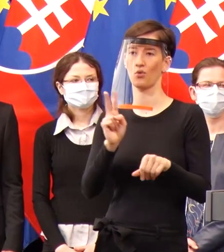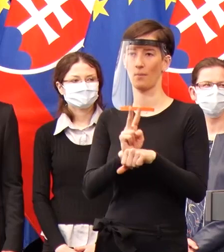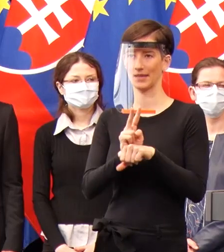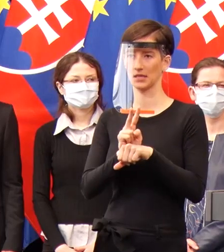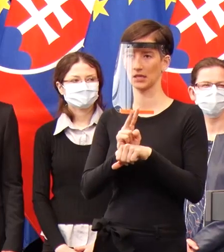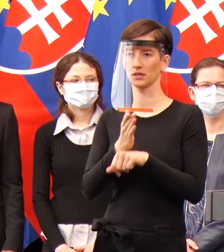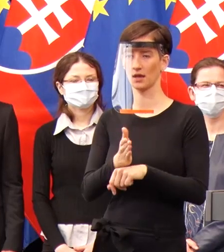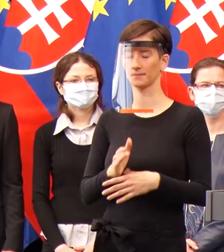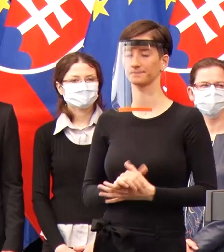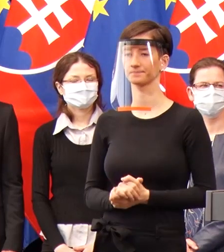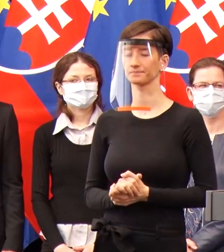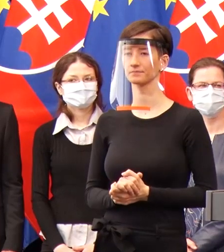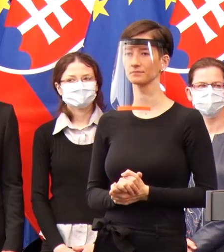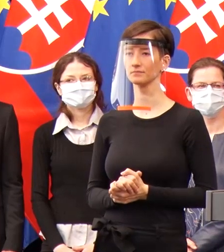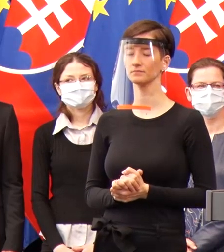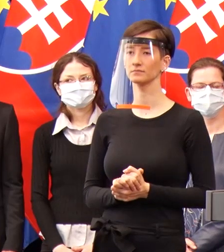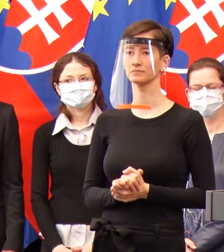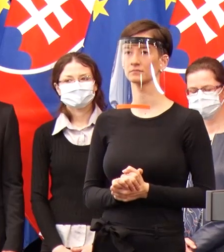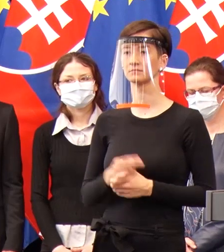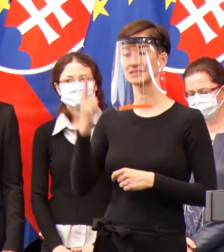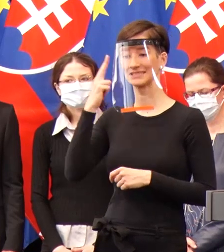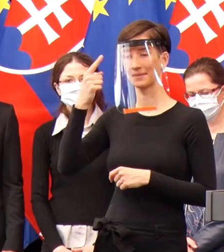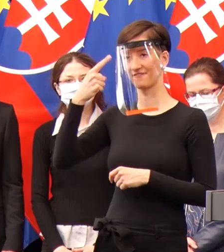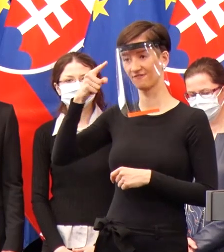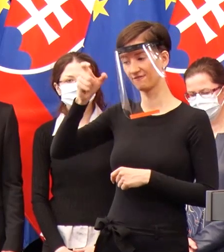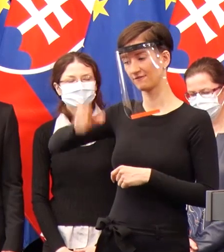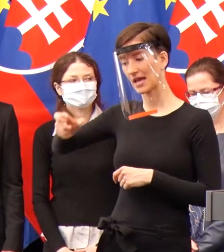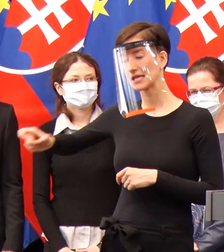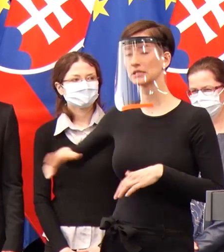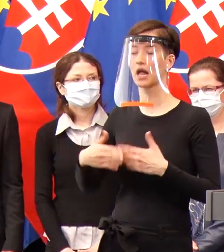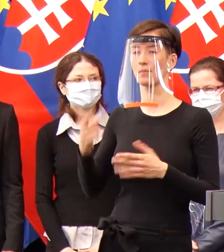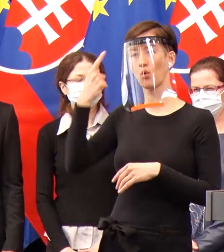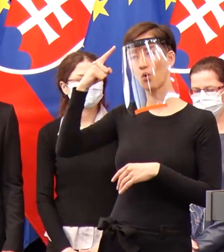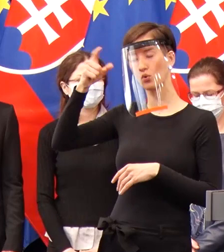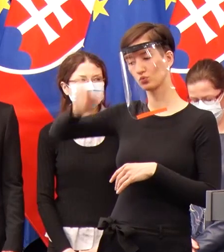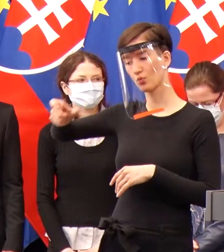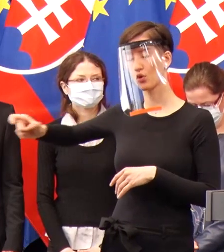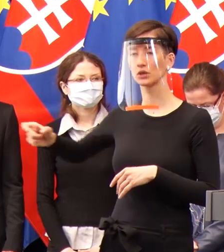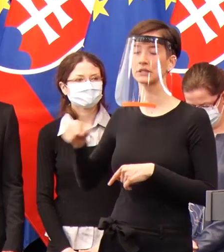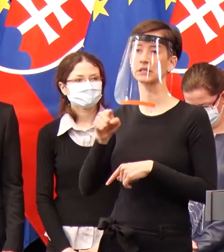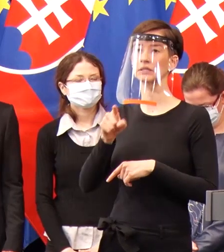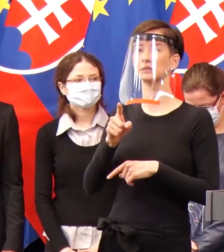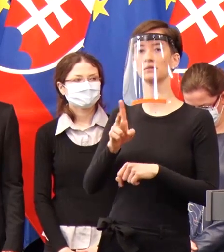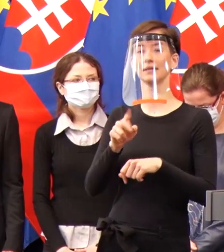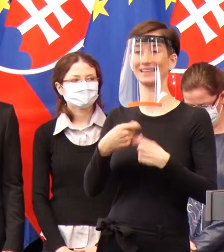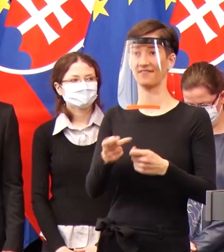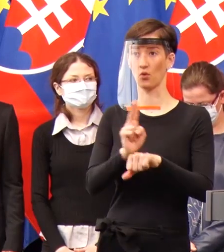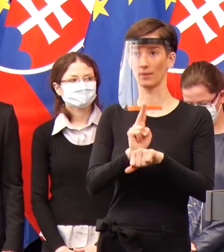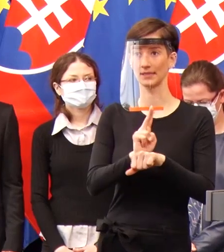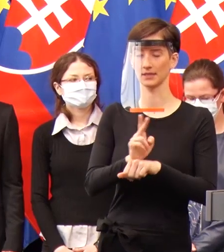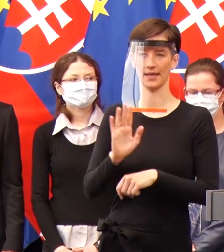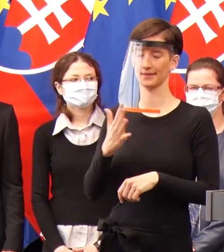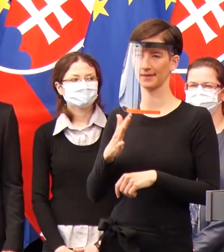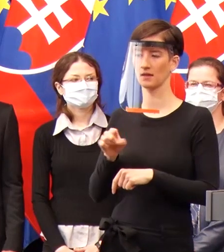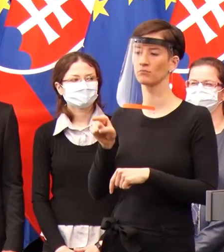Čiže toto už nebolo úlohou vedcov alebo odborníkov, aby sa zaoberali jednotlivými